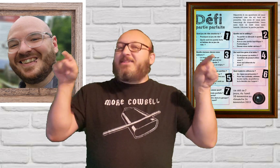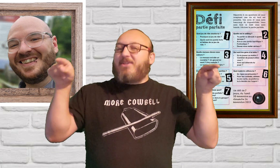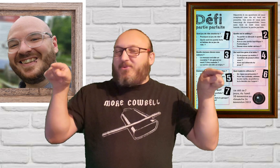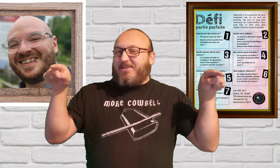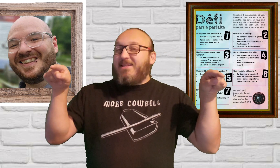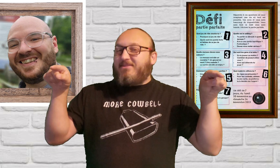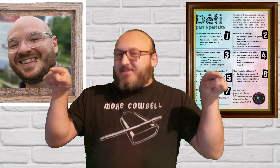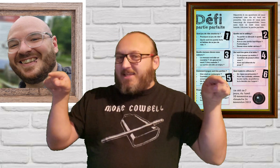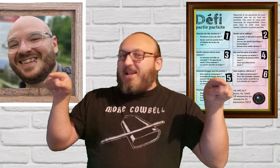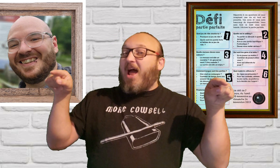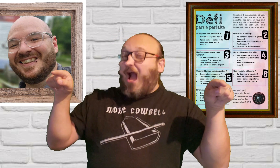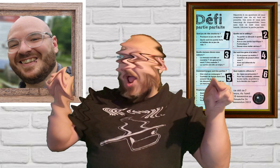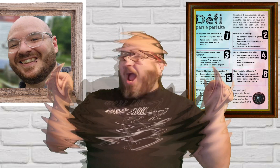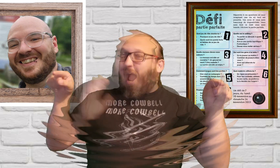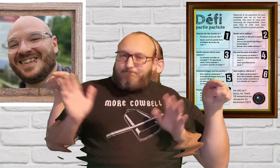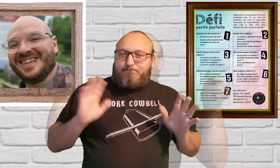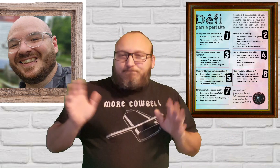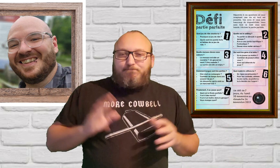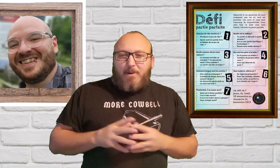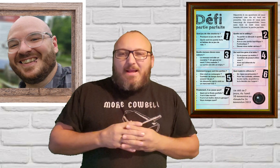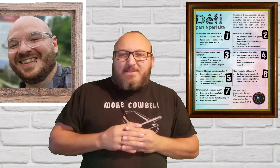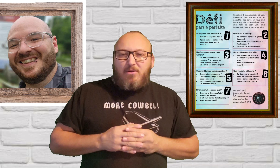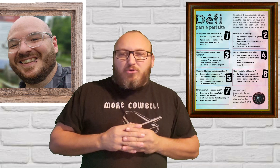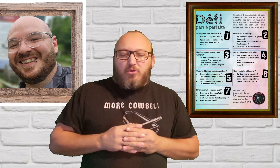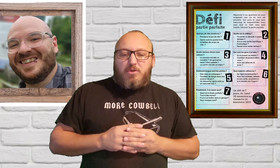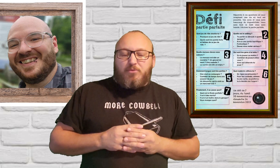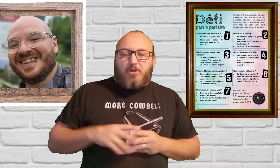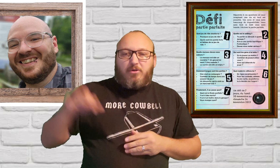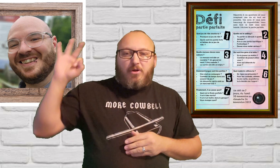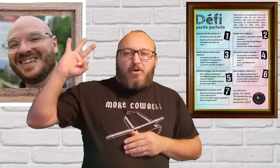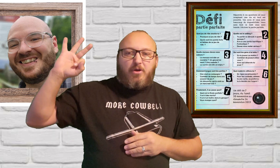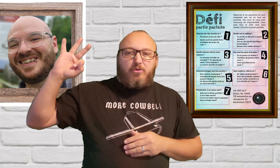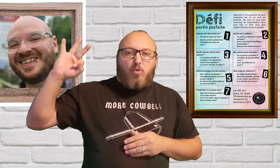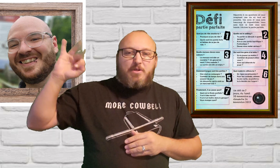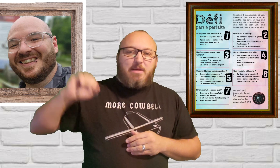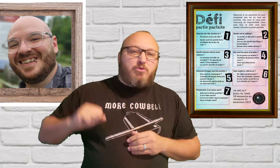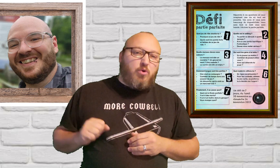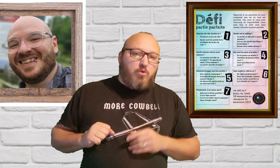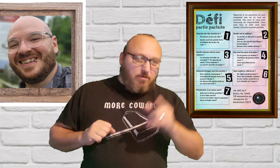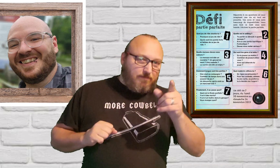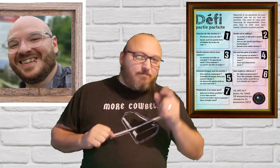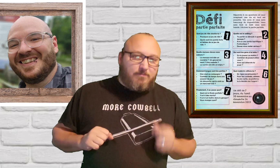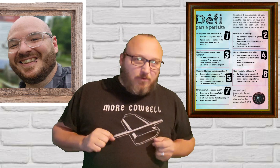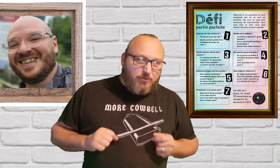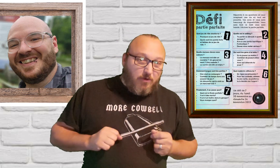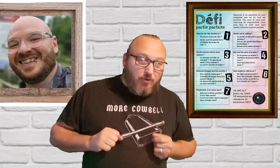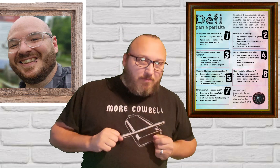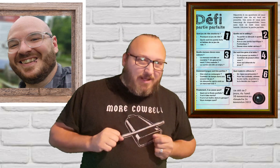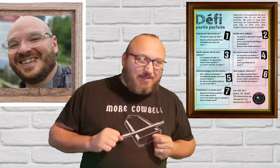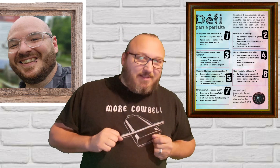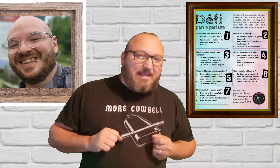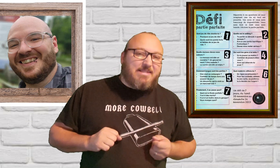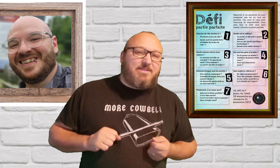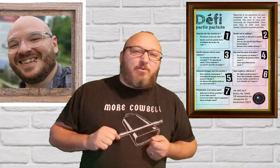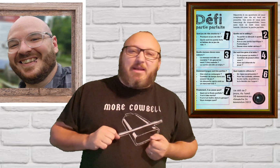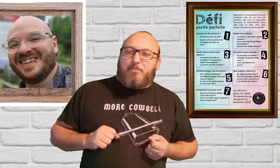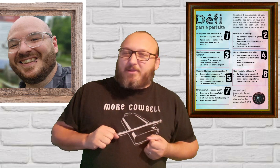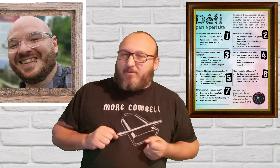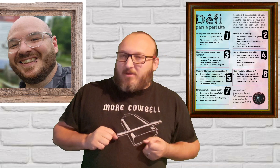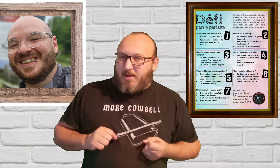autres qui est difficile pas mal ça aujourd'hui pour notre troisième jour on s'envoie demain il a des questions bien importantes non non-titrage